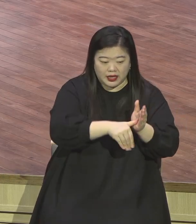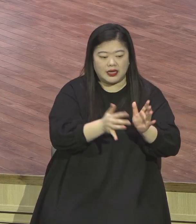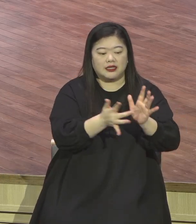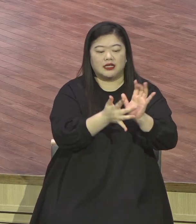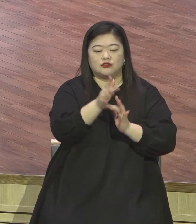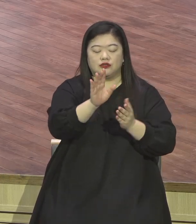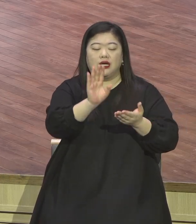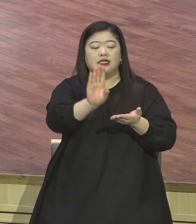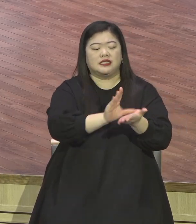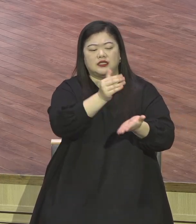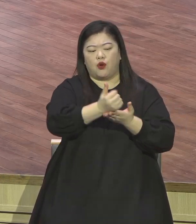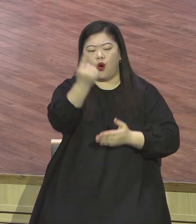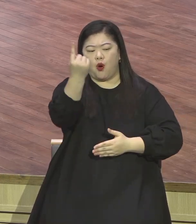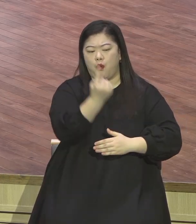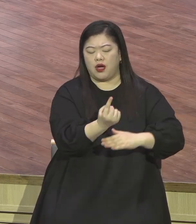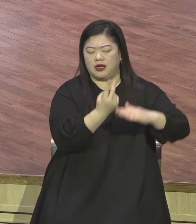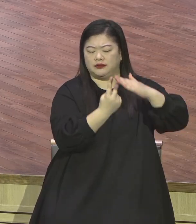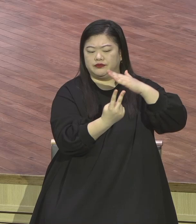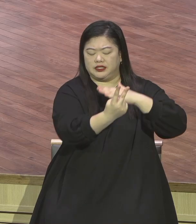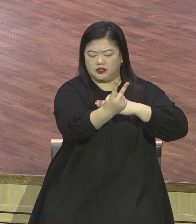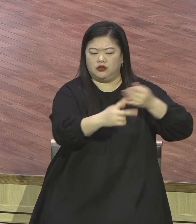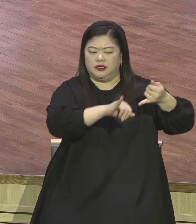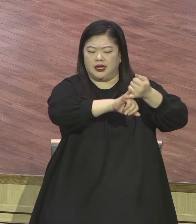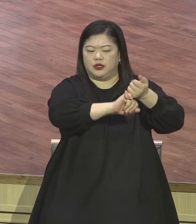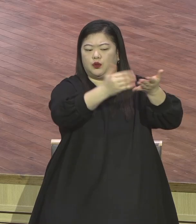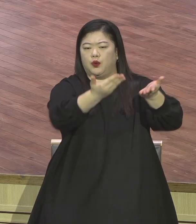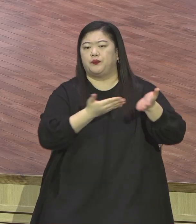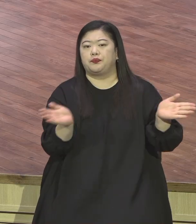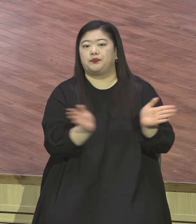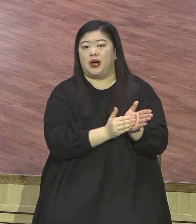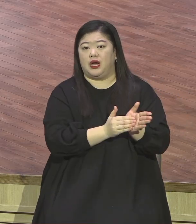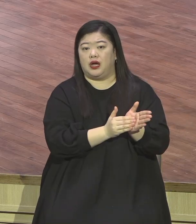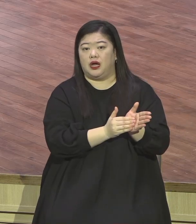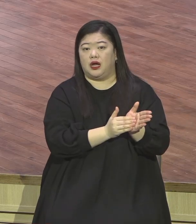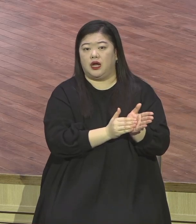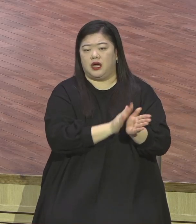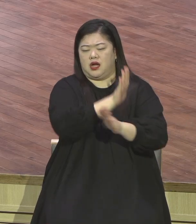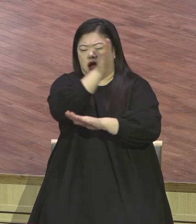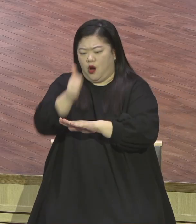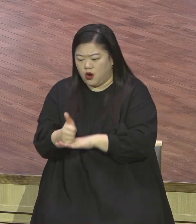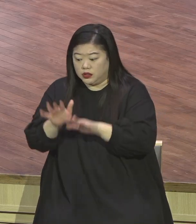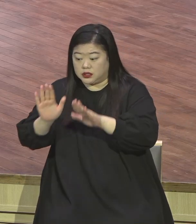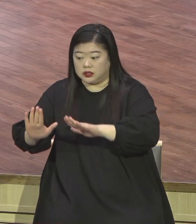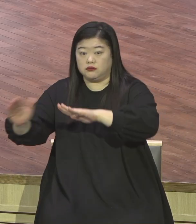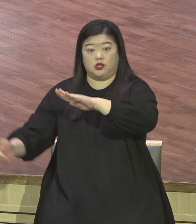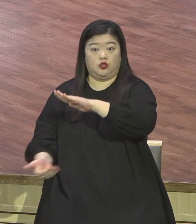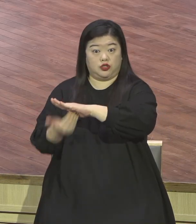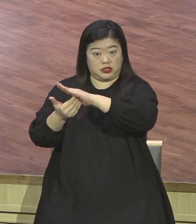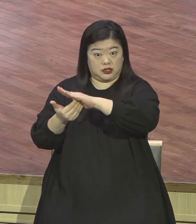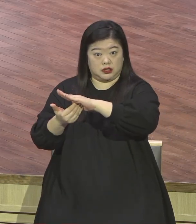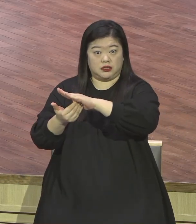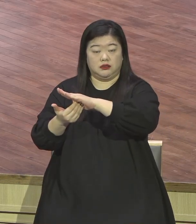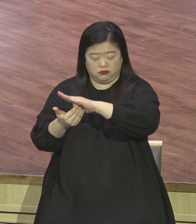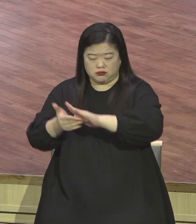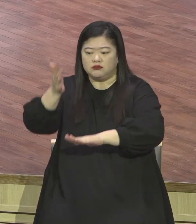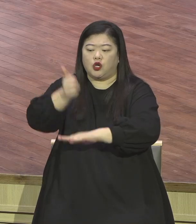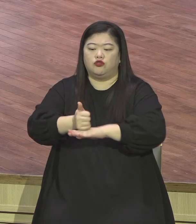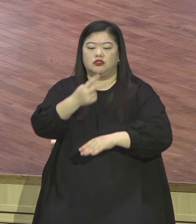위한 자리에 나가야 한다 그것이 237나라 복음하다 나도 이 비전 성취를 위해서